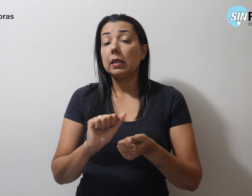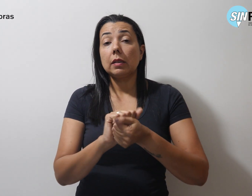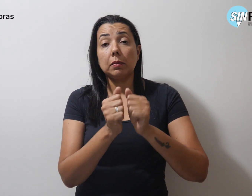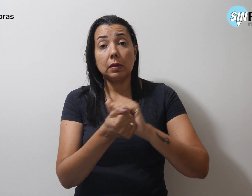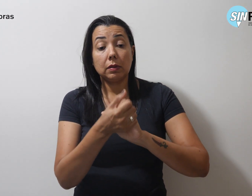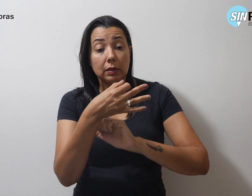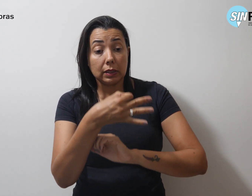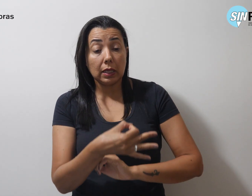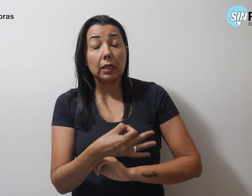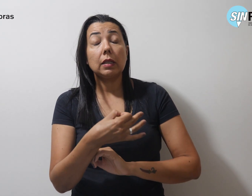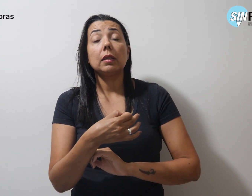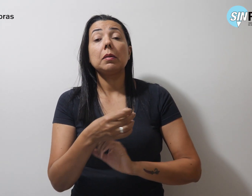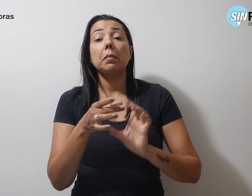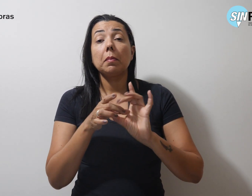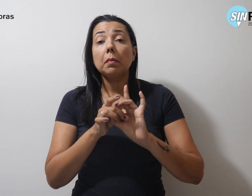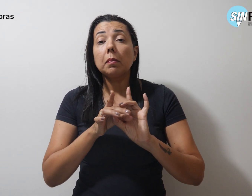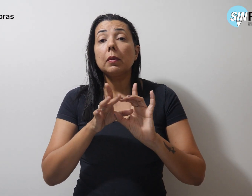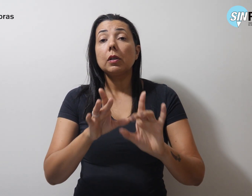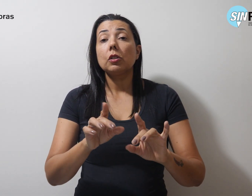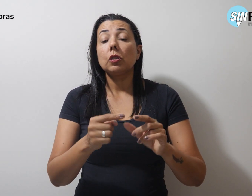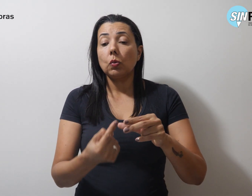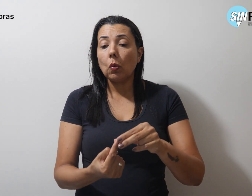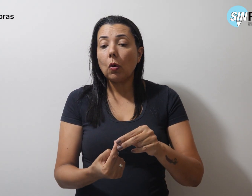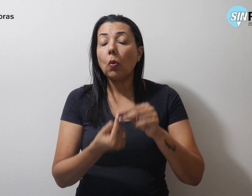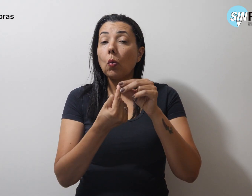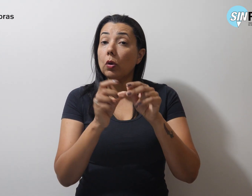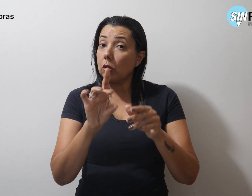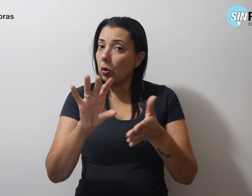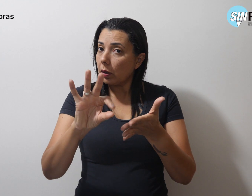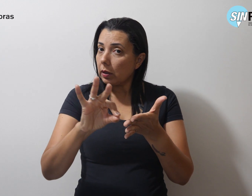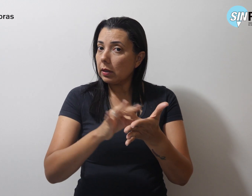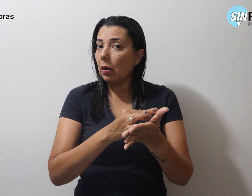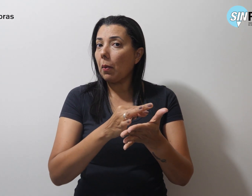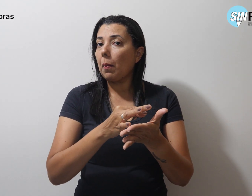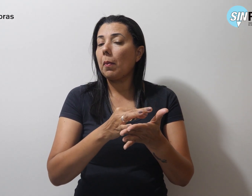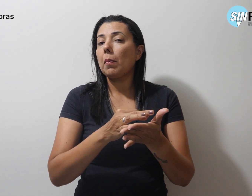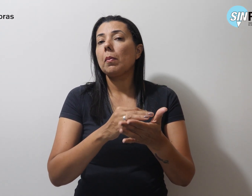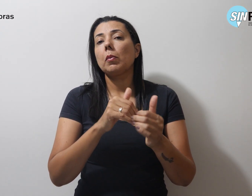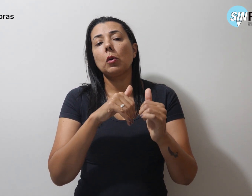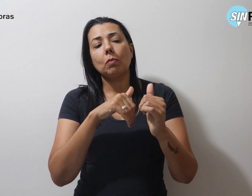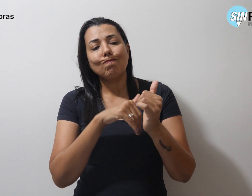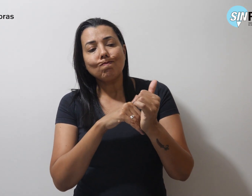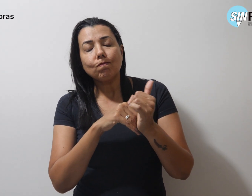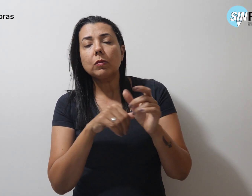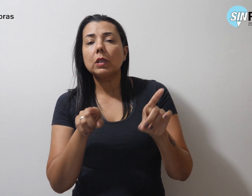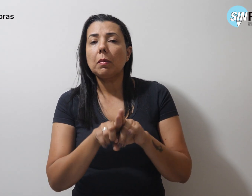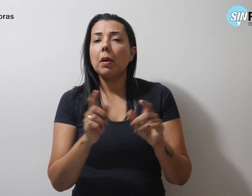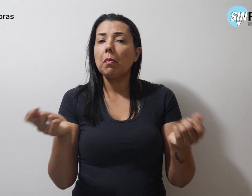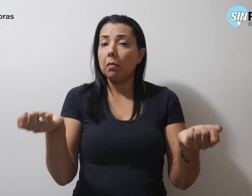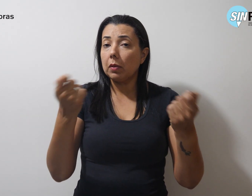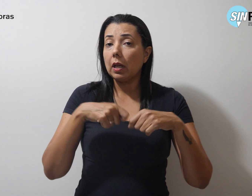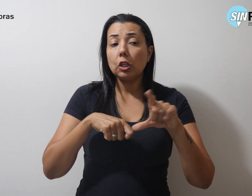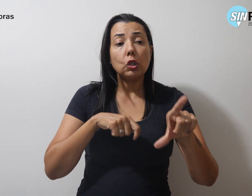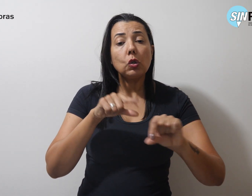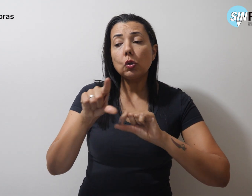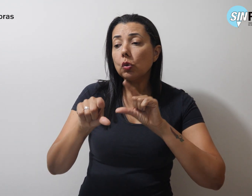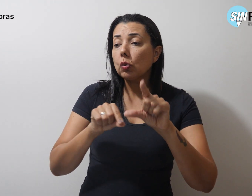será permitida uma única inscrição por matrícula com possibilidade de escolha de até